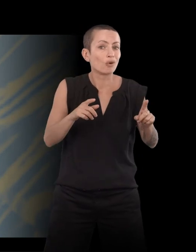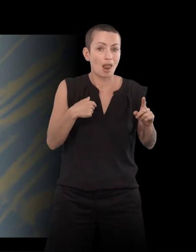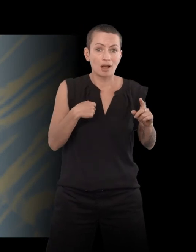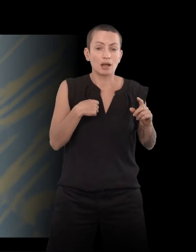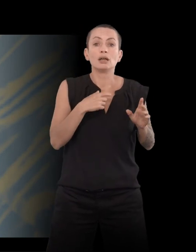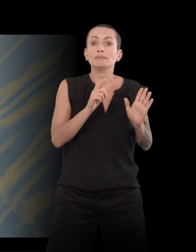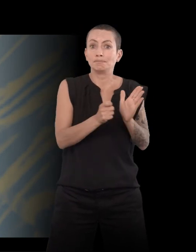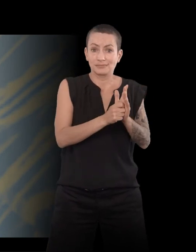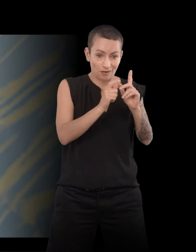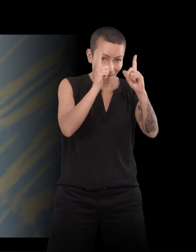quand je la trouve.